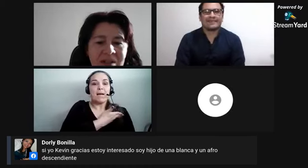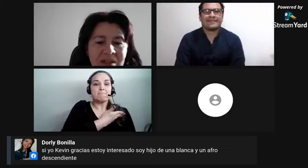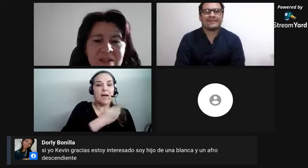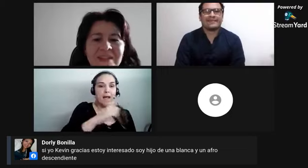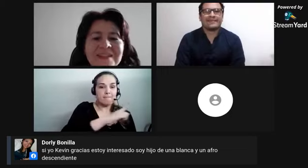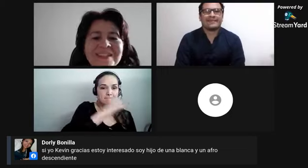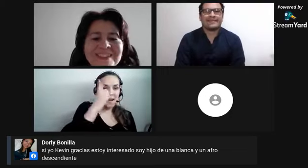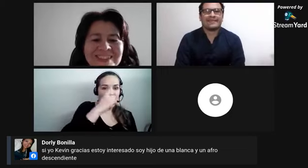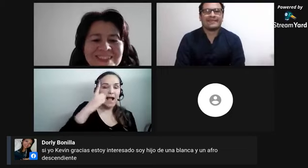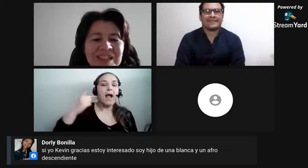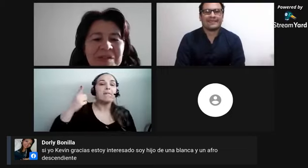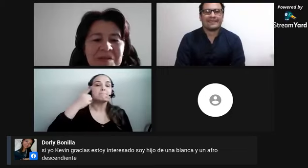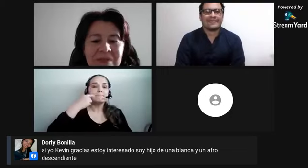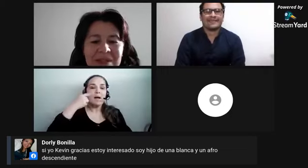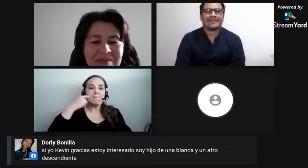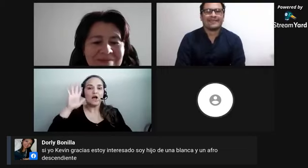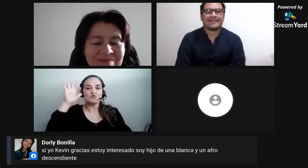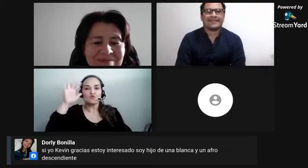afrodescendiente.